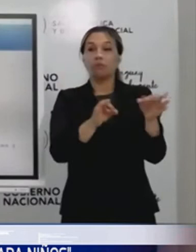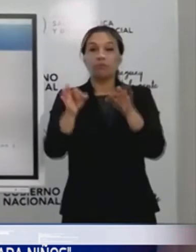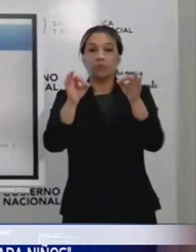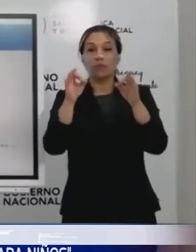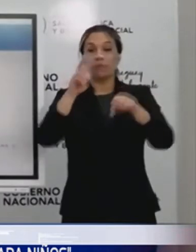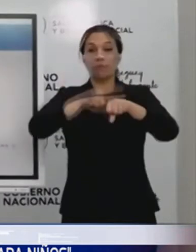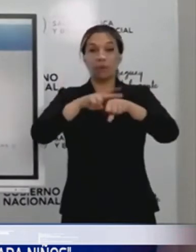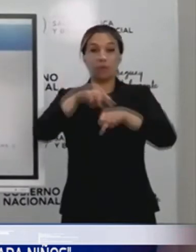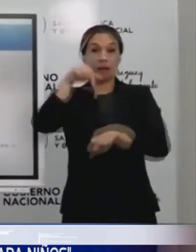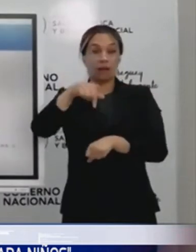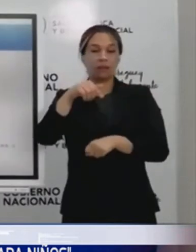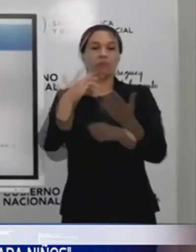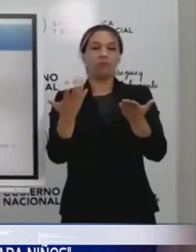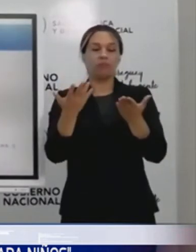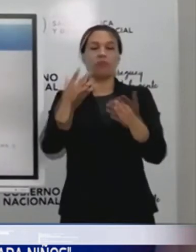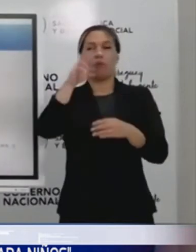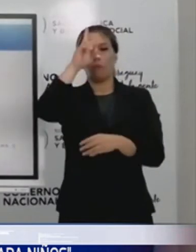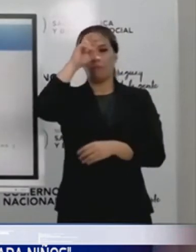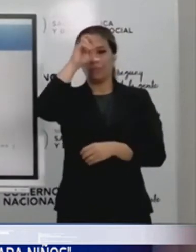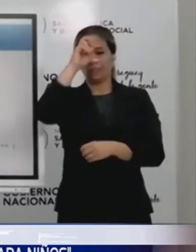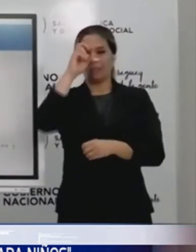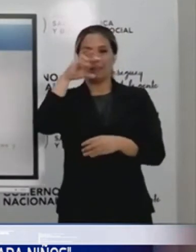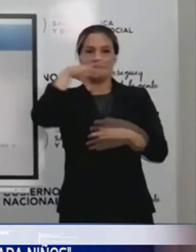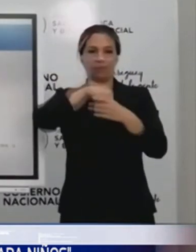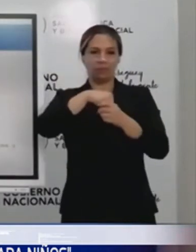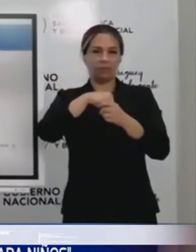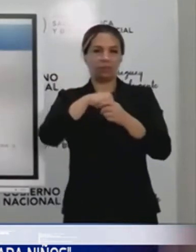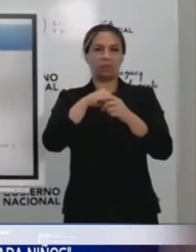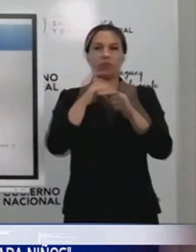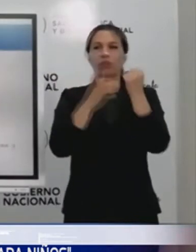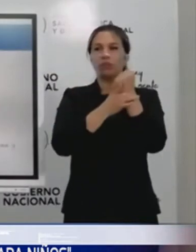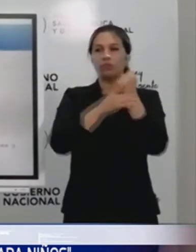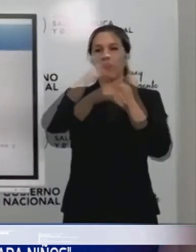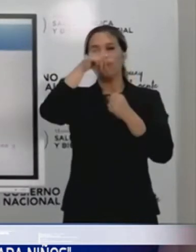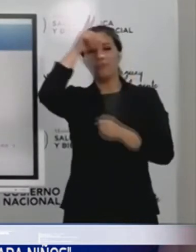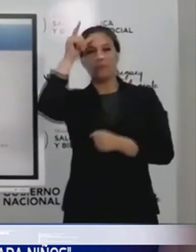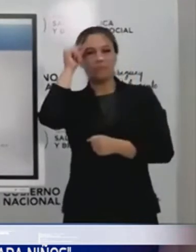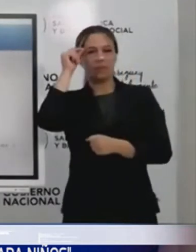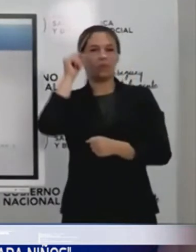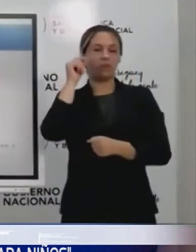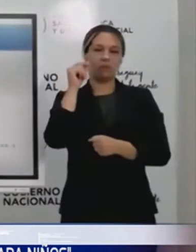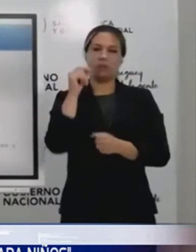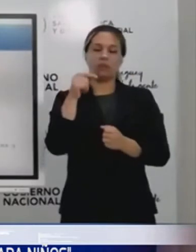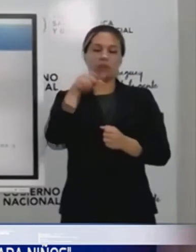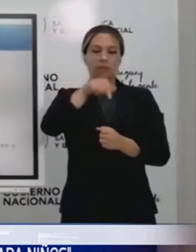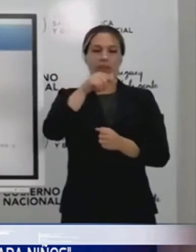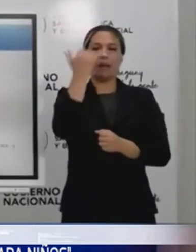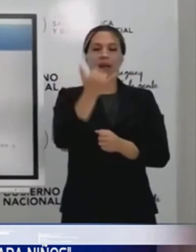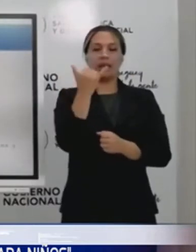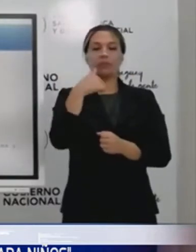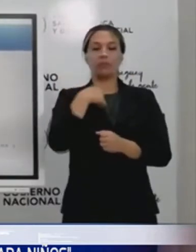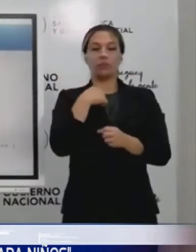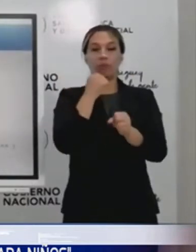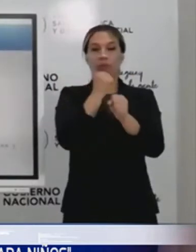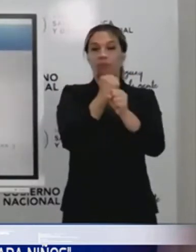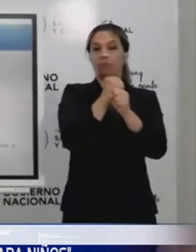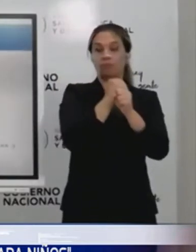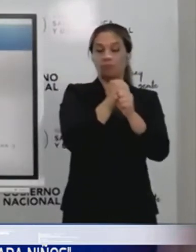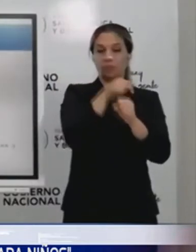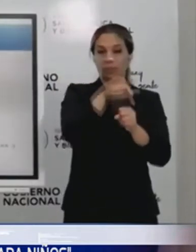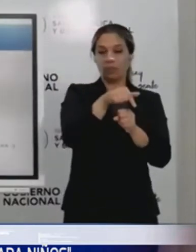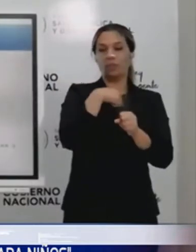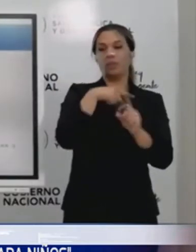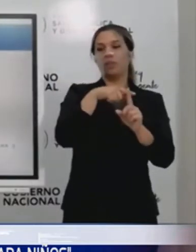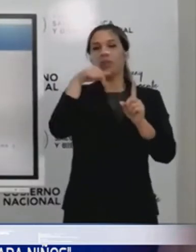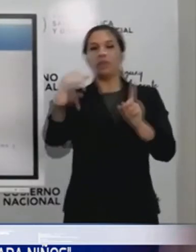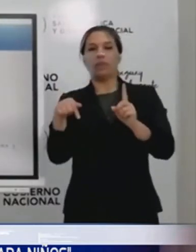en el Paraguay es personal del AMCO. Y no, es que el personal del AMCO es un 6 o 7% de la población. Eso quiere decir que el personal del AMCO tiene entre 10 a